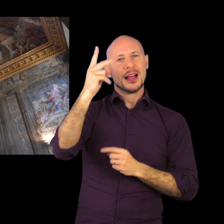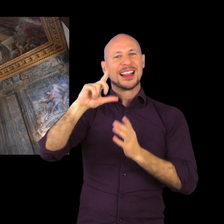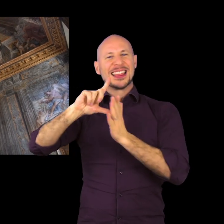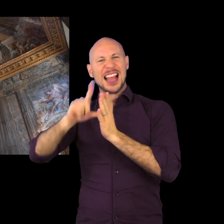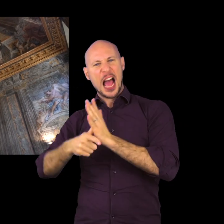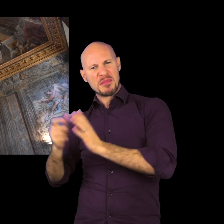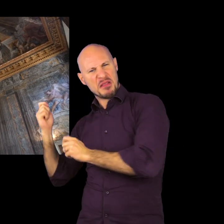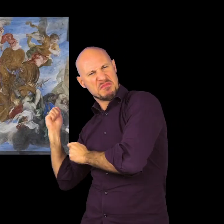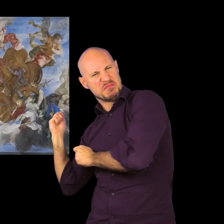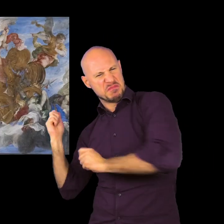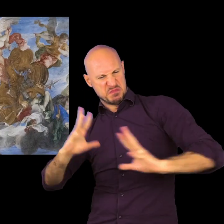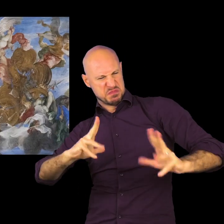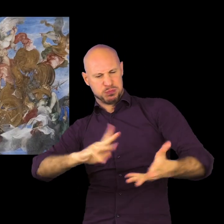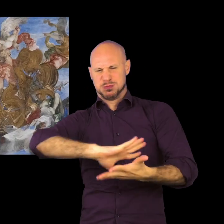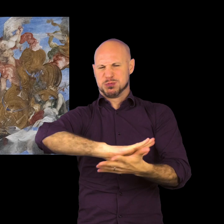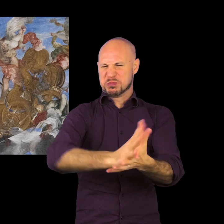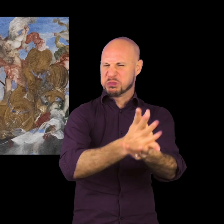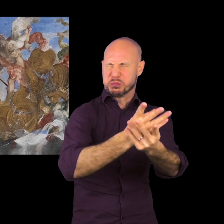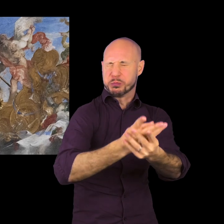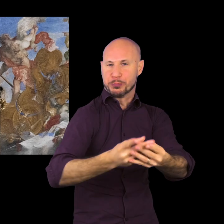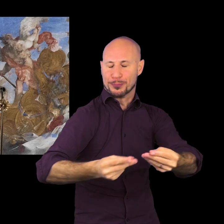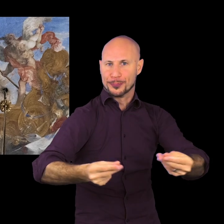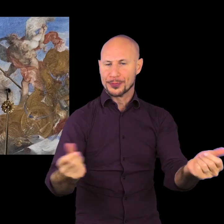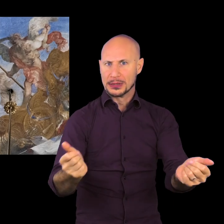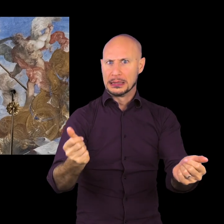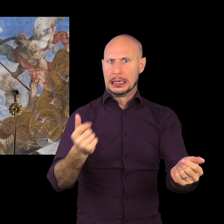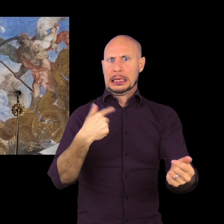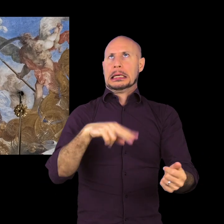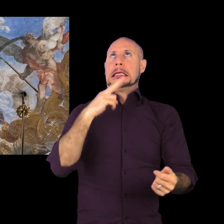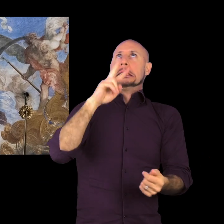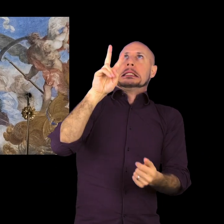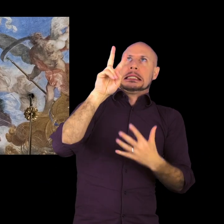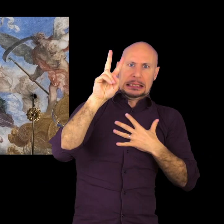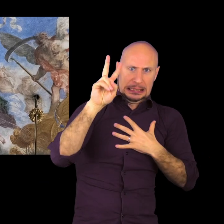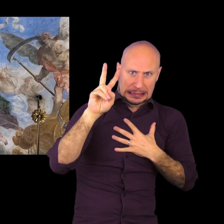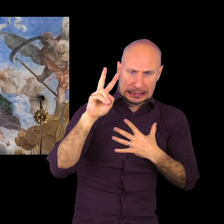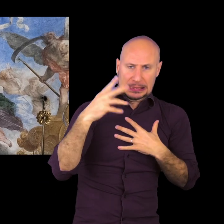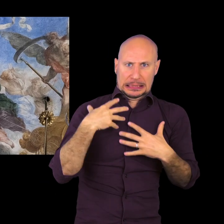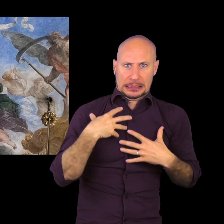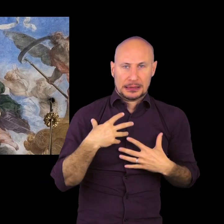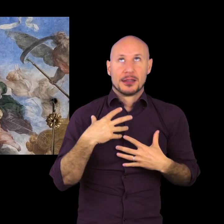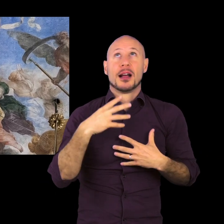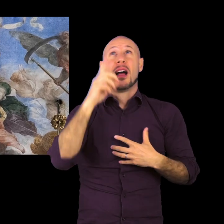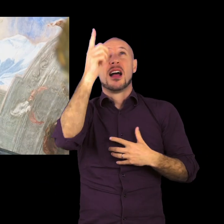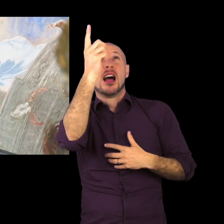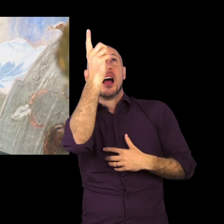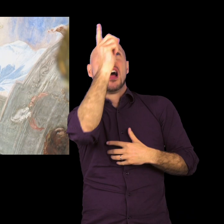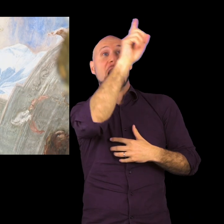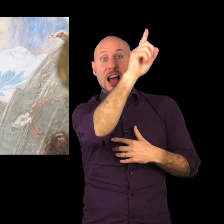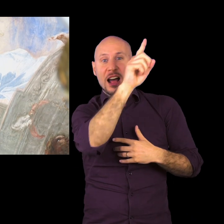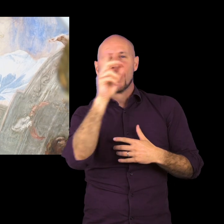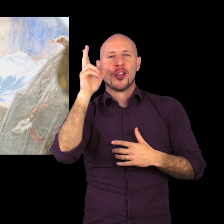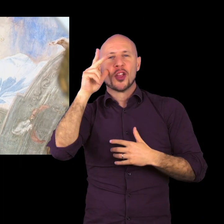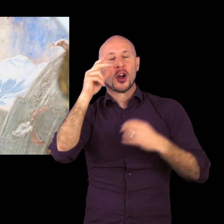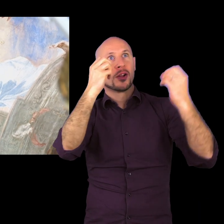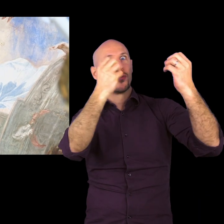figura che viene rappresentata proprio nella margine sinistro della volta e che è seduta su un trono. È